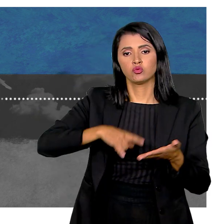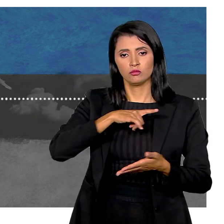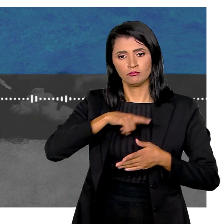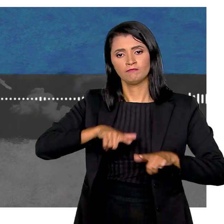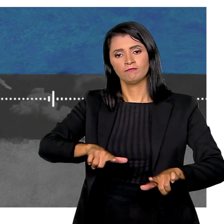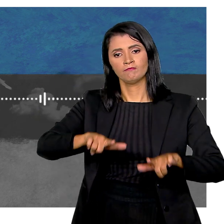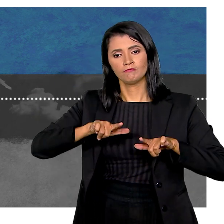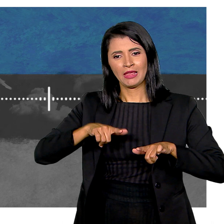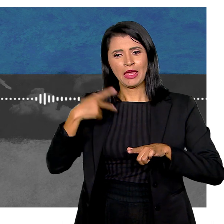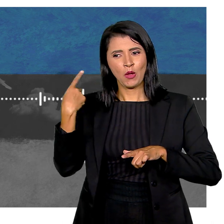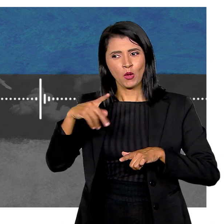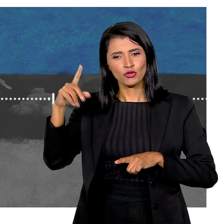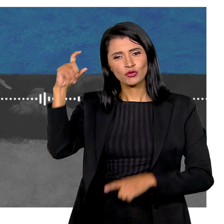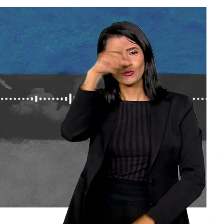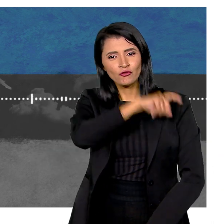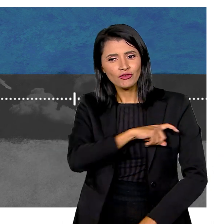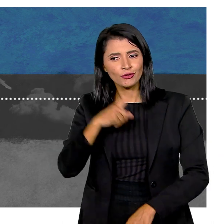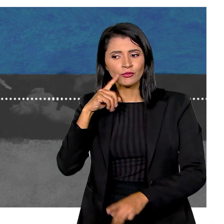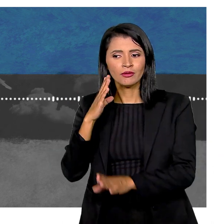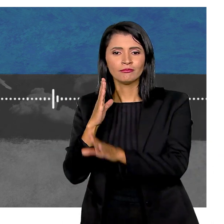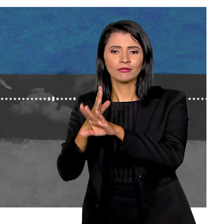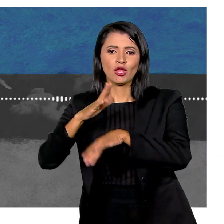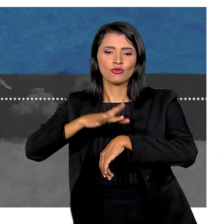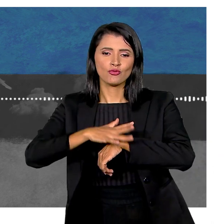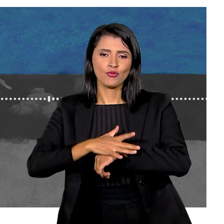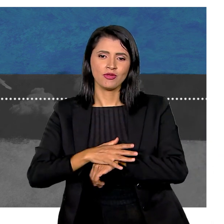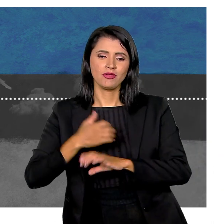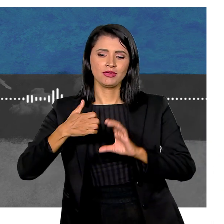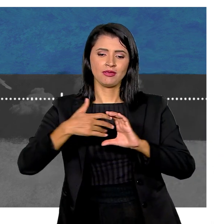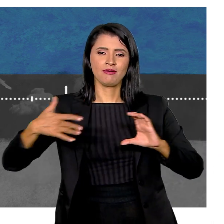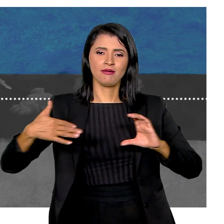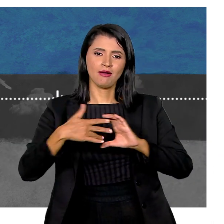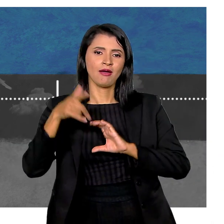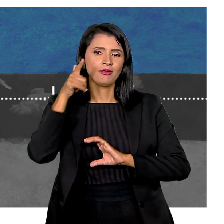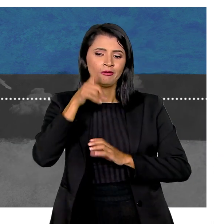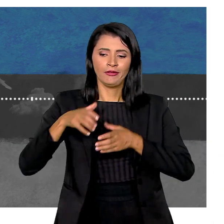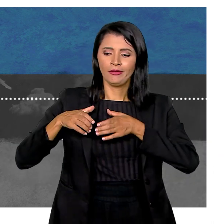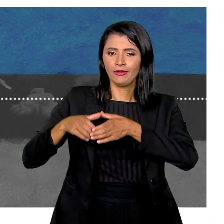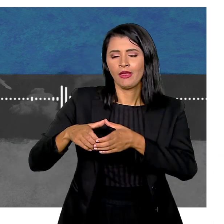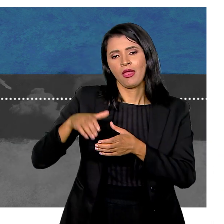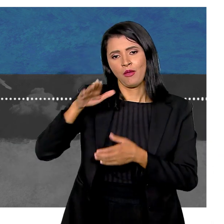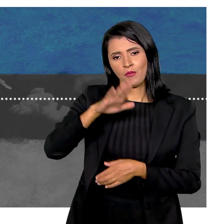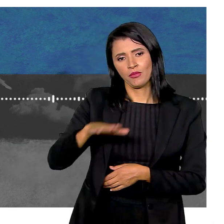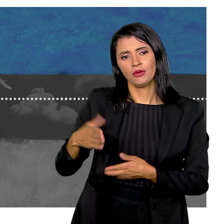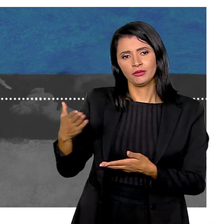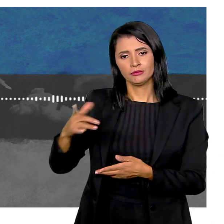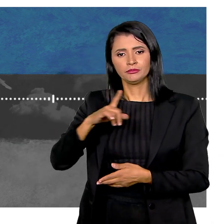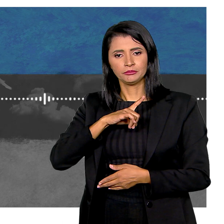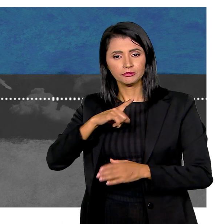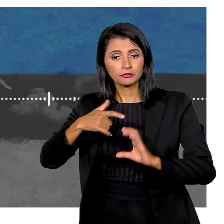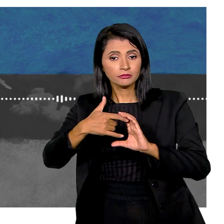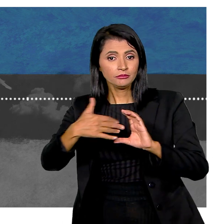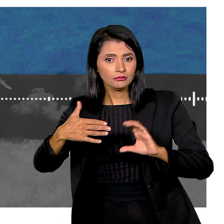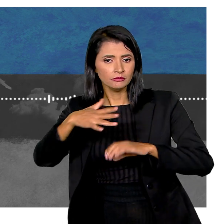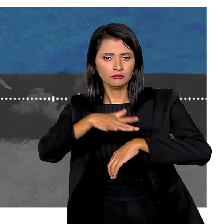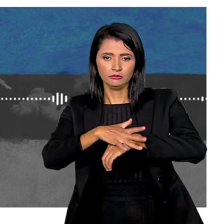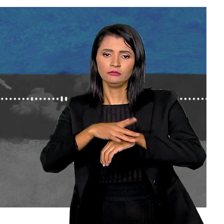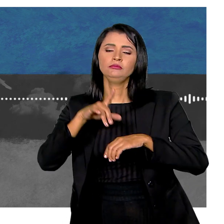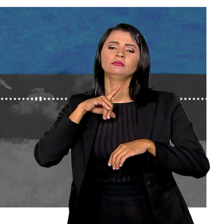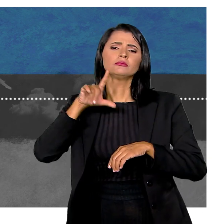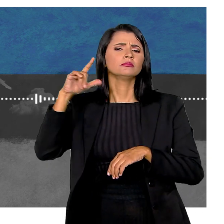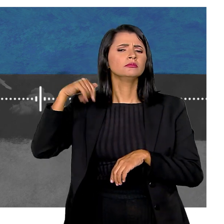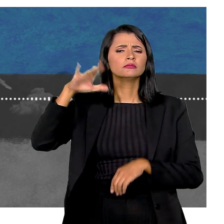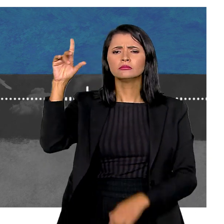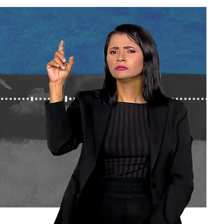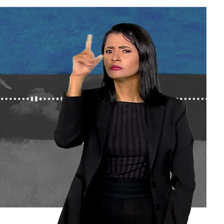documentos O mais difícil não é nem o diagnóstico De uma doença rara Não é você conviver com uma criança Que tem a doença rara Na